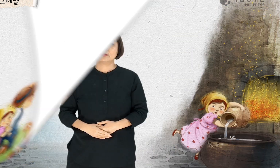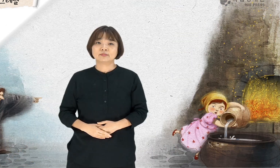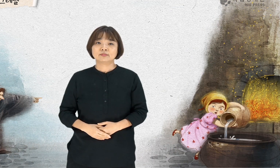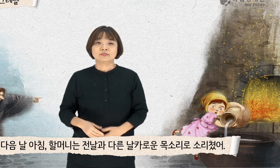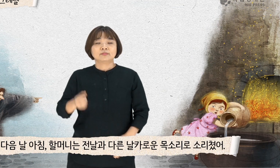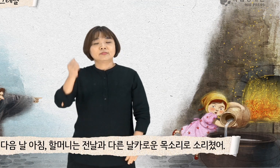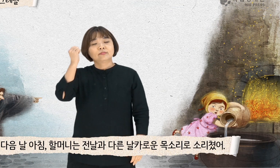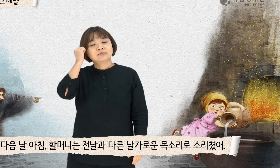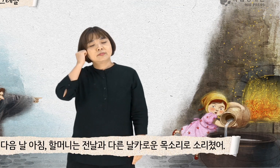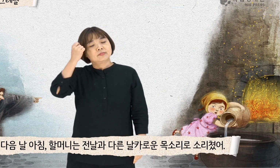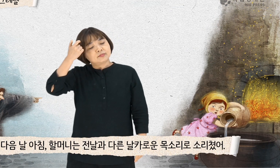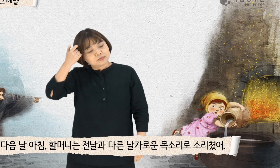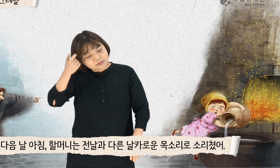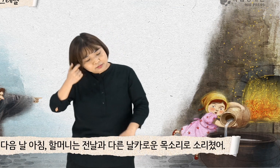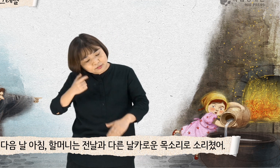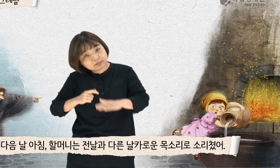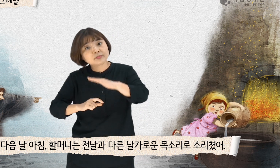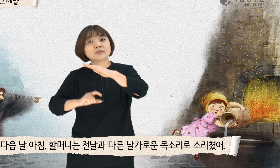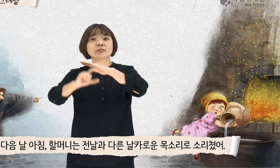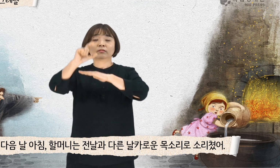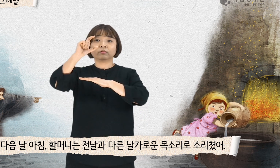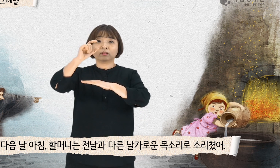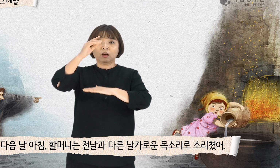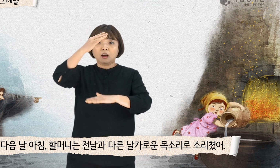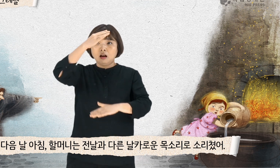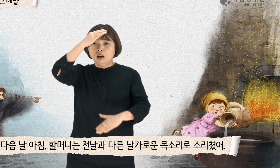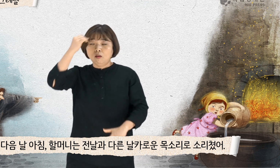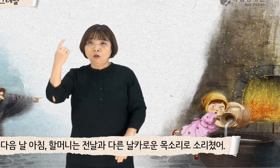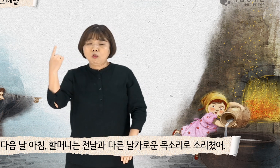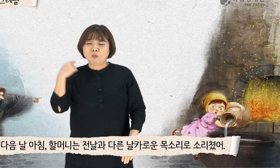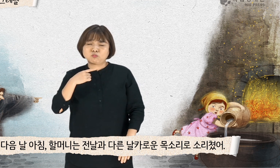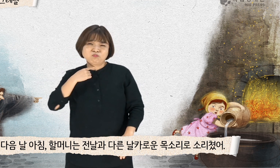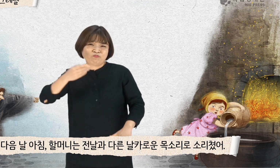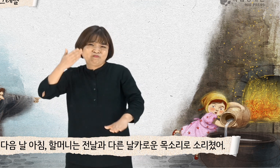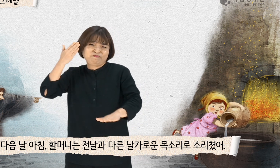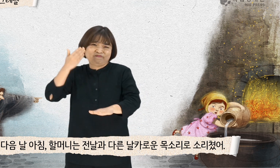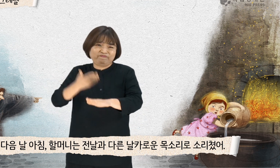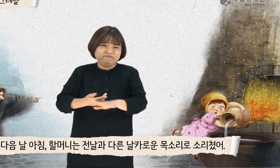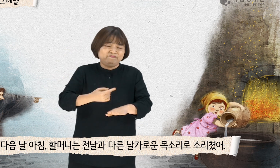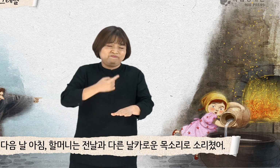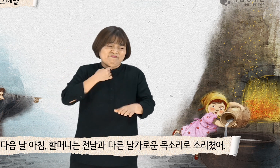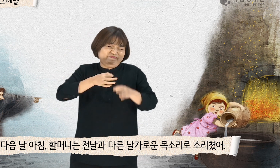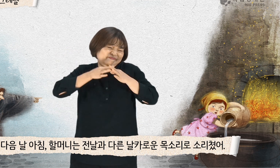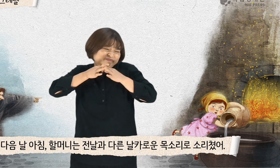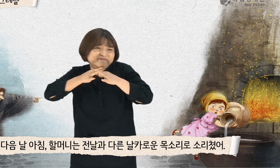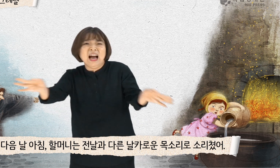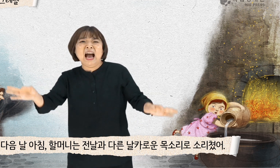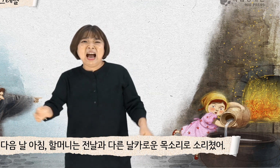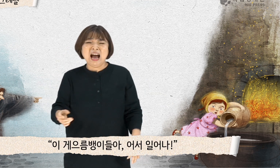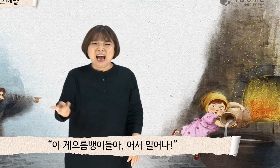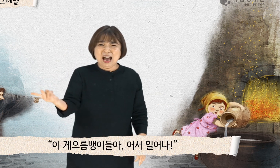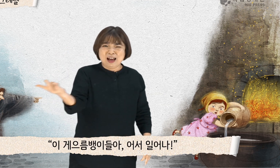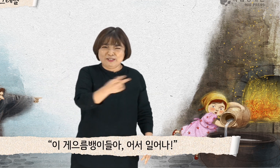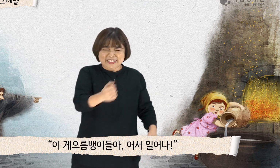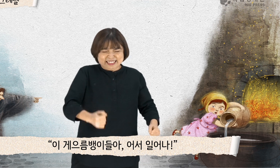다음날 아침, 할머니는 전날과 다른 날카로운 목소리로 소리쳤어. 이